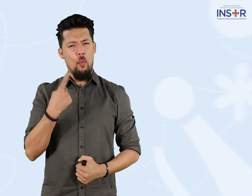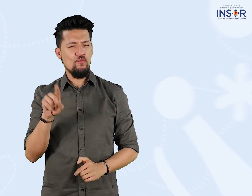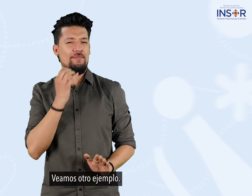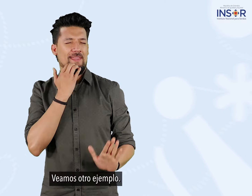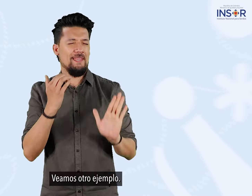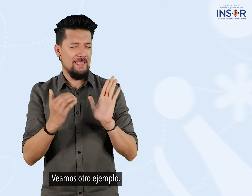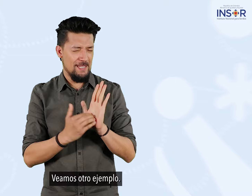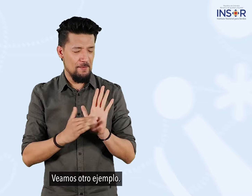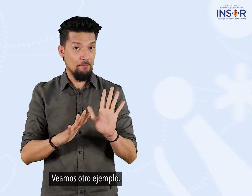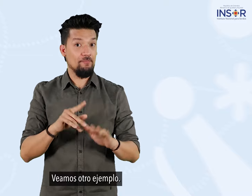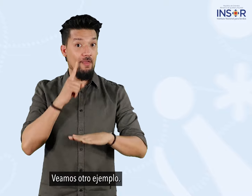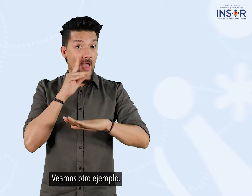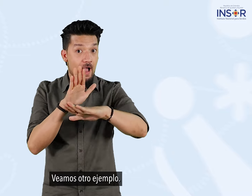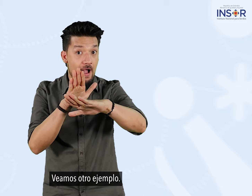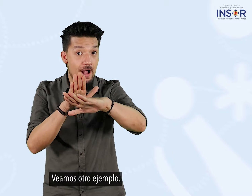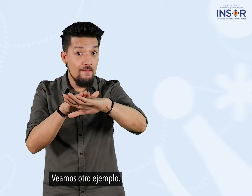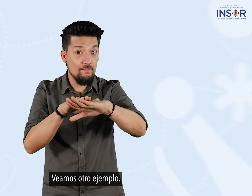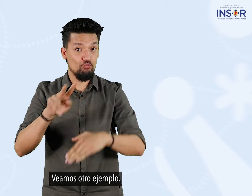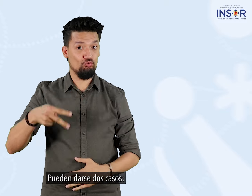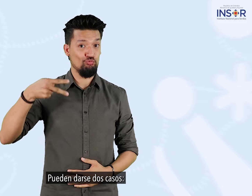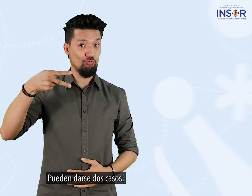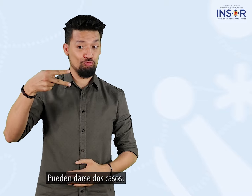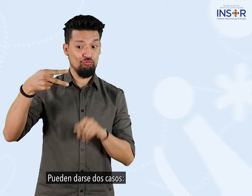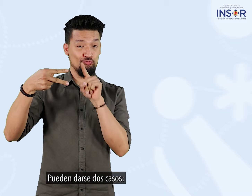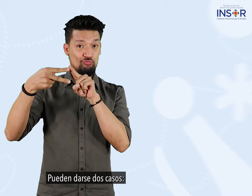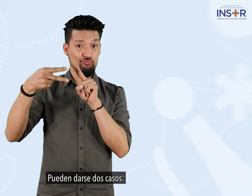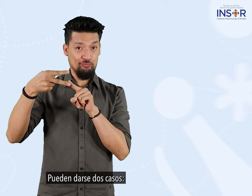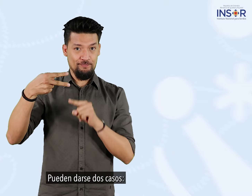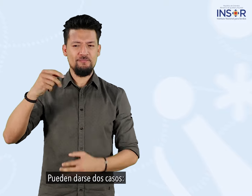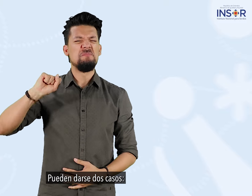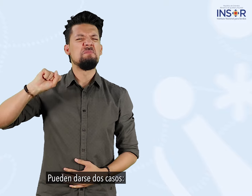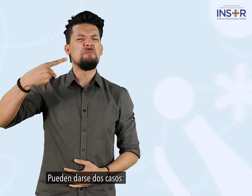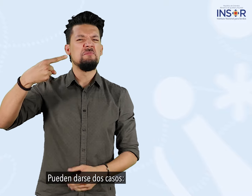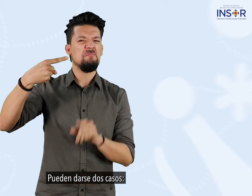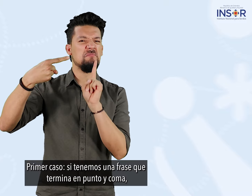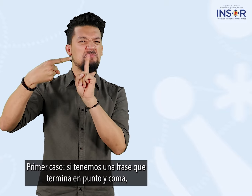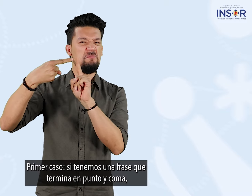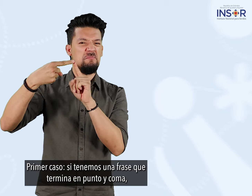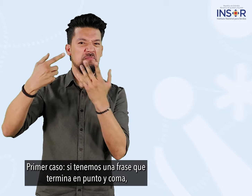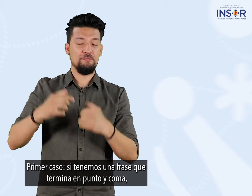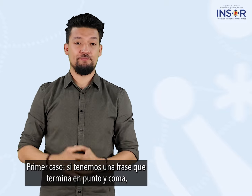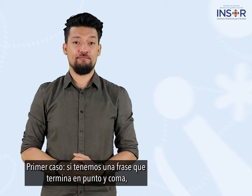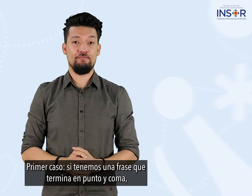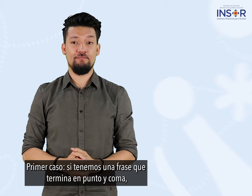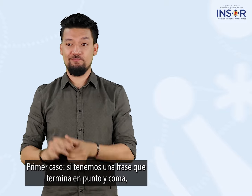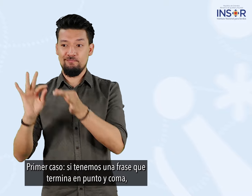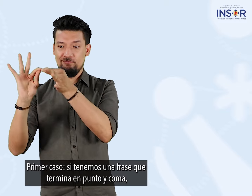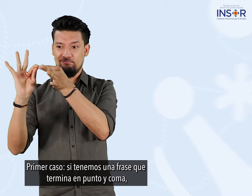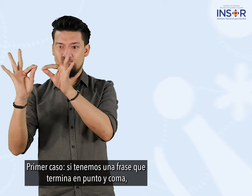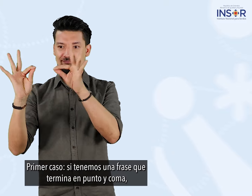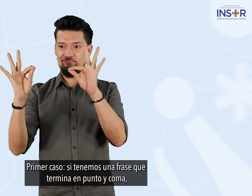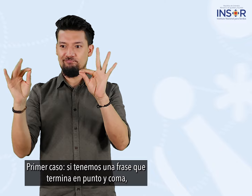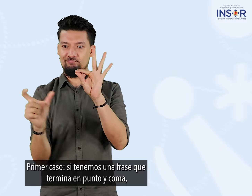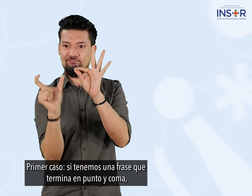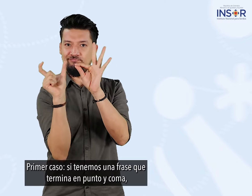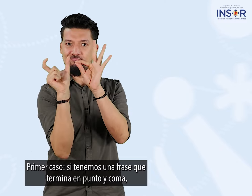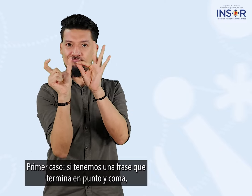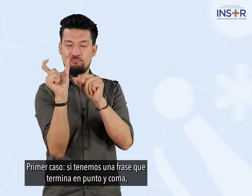veamos otro ejemplo pueden darse dos casos primer caso si tenemos una frase